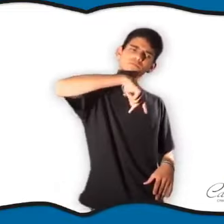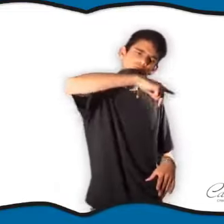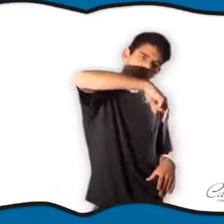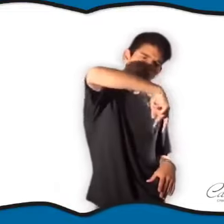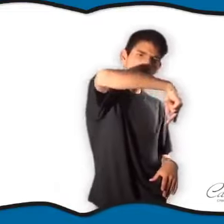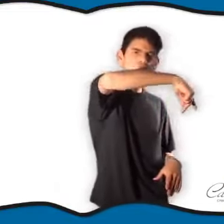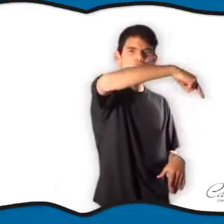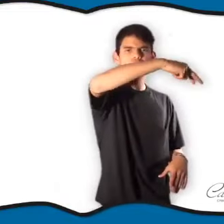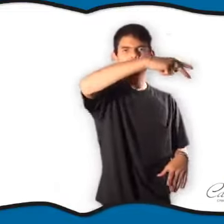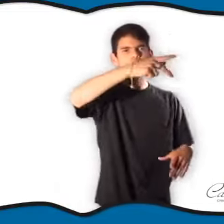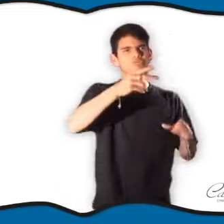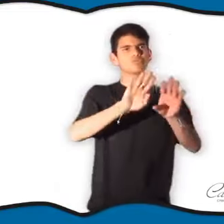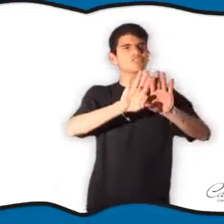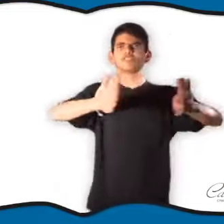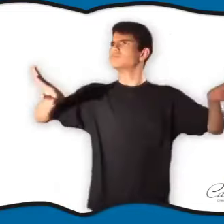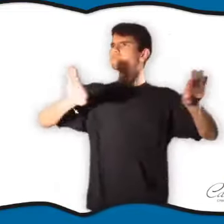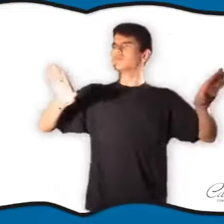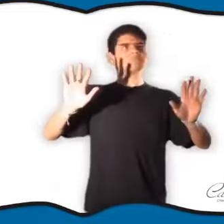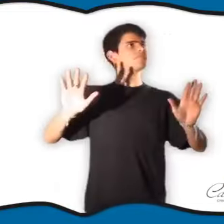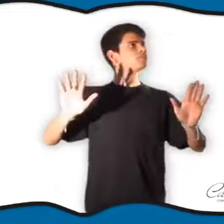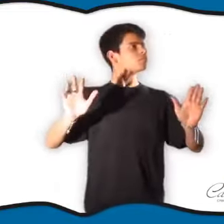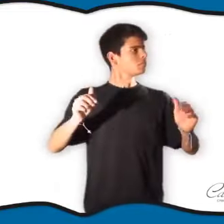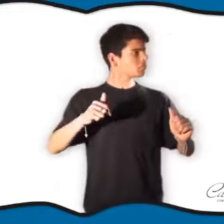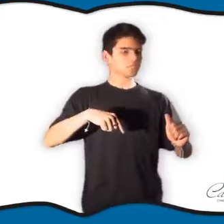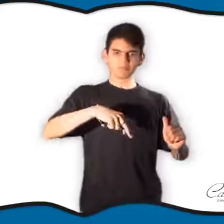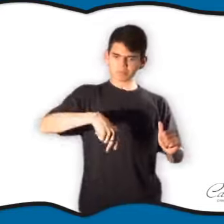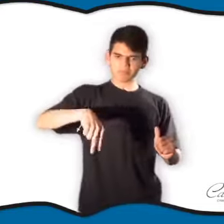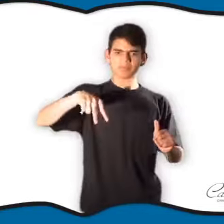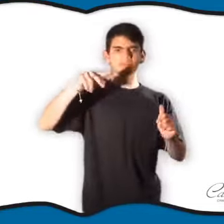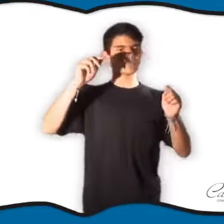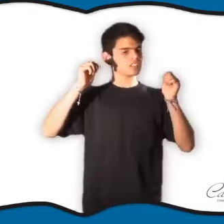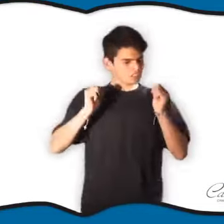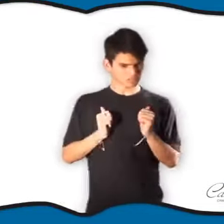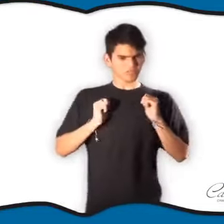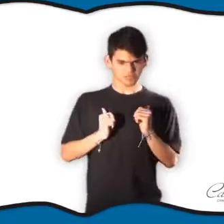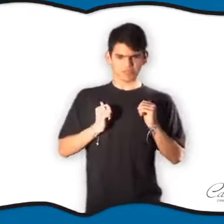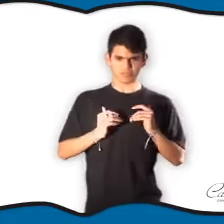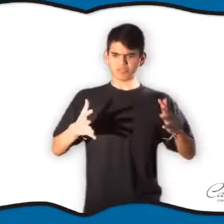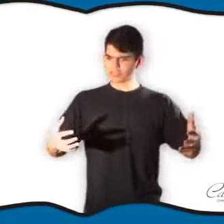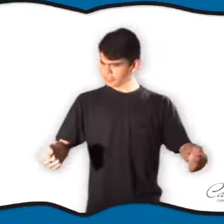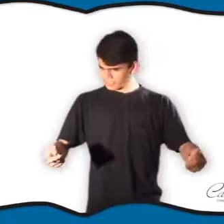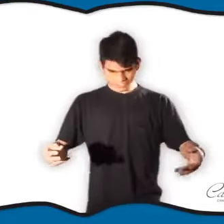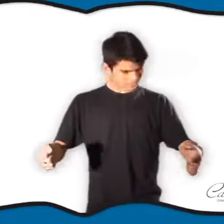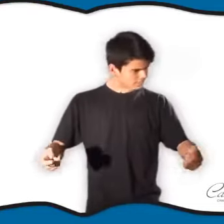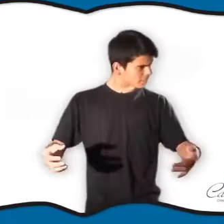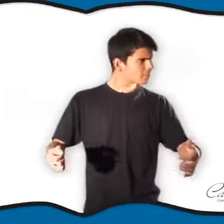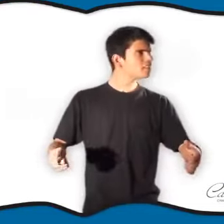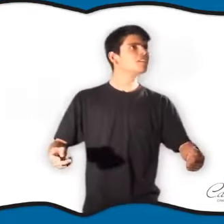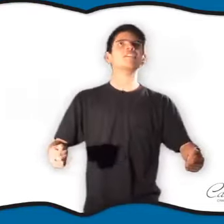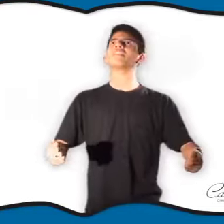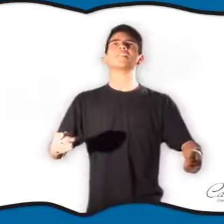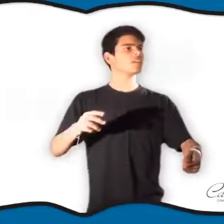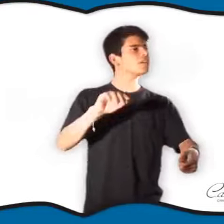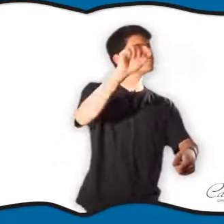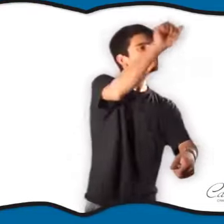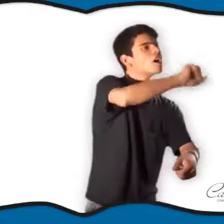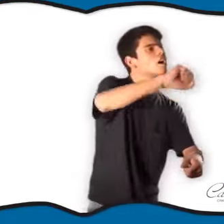y en ese instante se abrieron las puertas. Subió y se sentó en el asiento, tomó el volante, limpió el